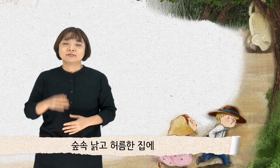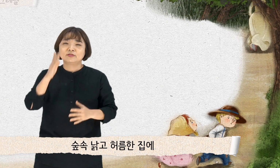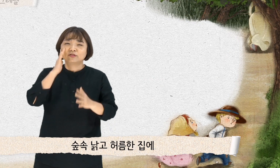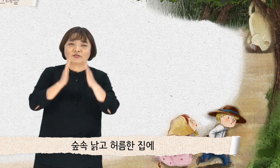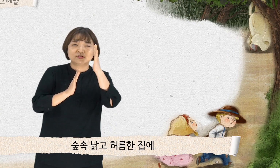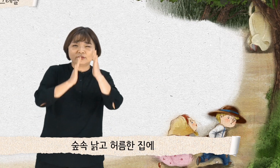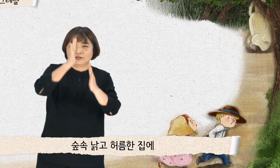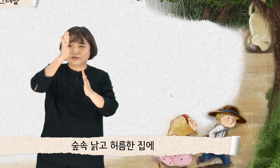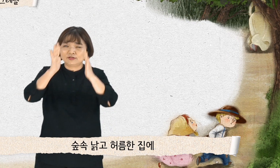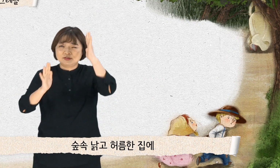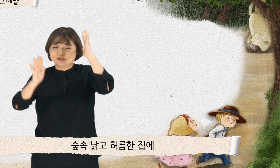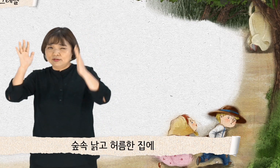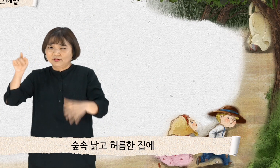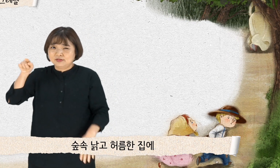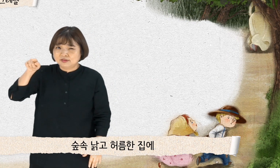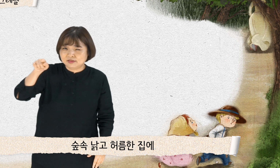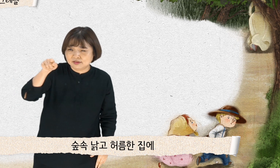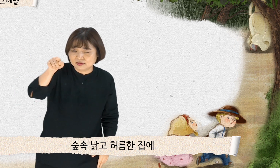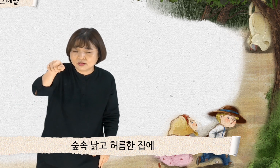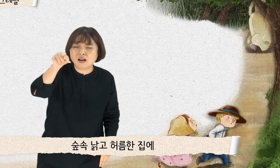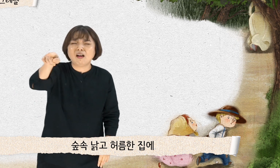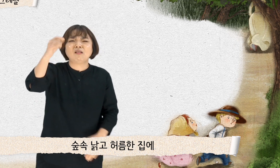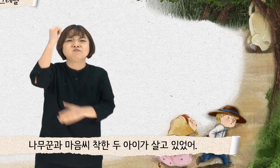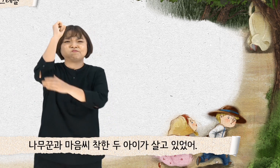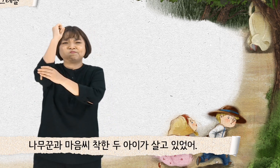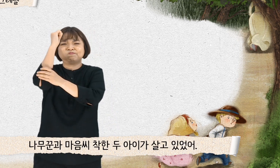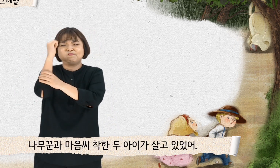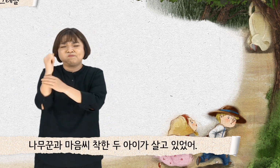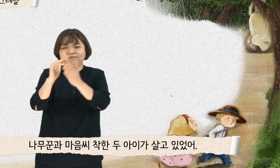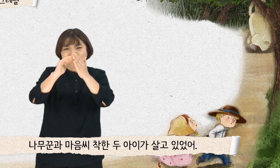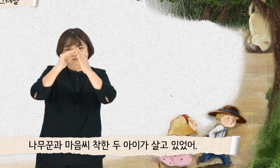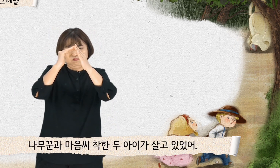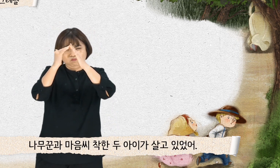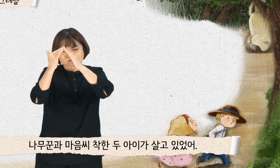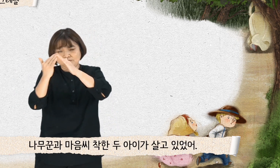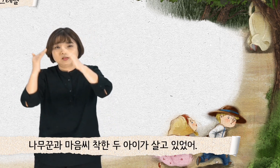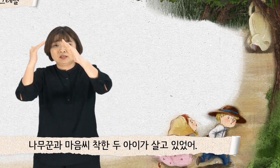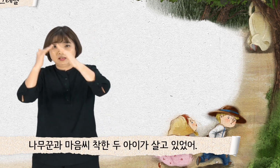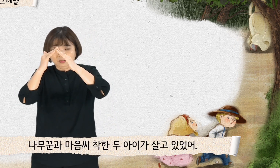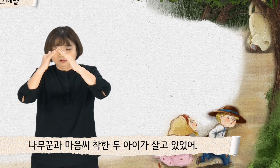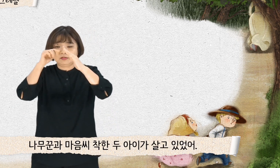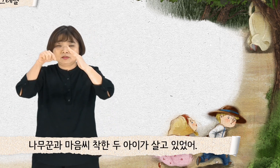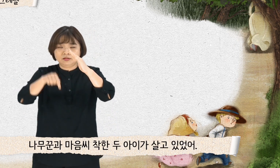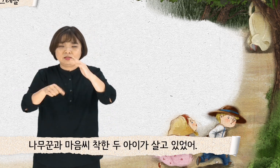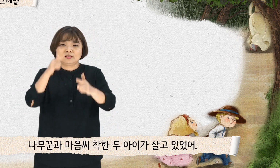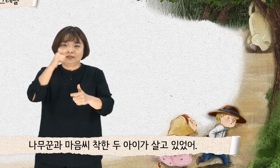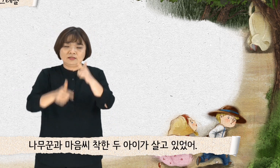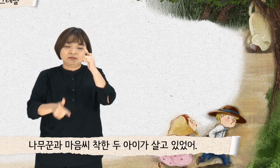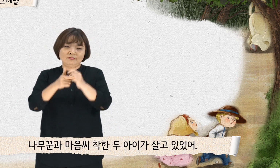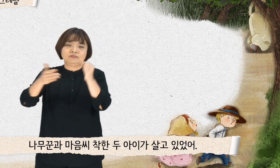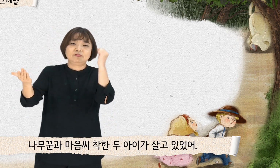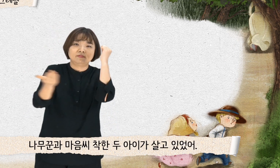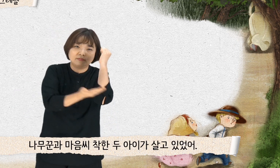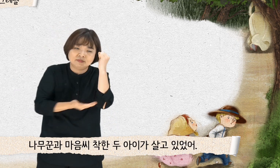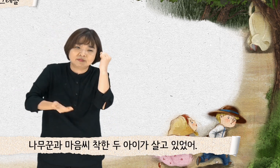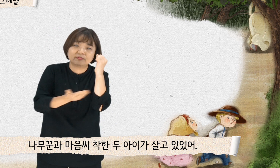숲속 낡고 허름한 집에 나무꾼과 마음씨 착한 두 아이가 살고 있었어.